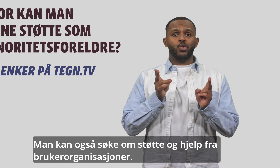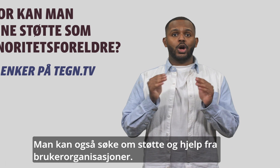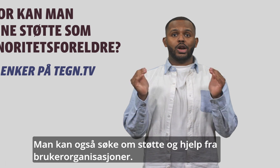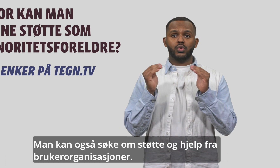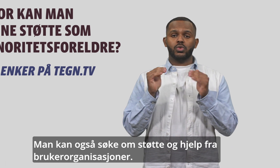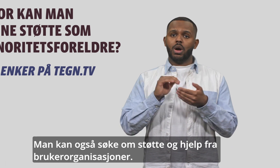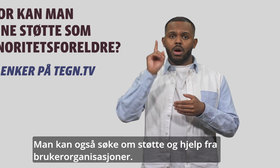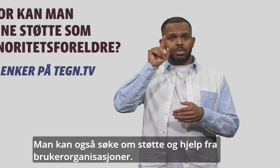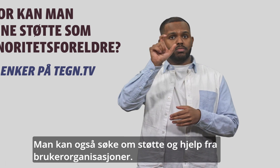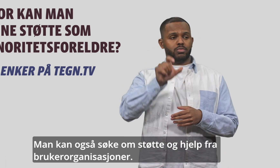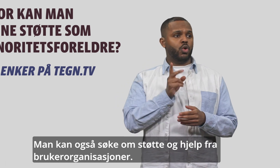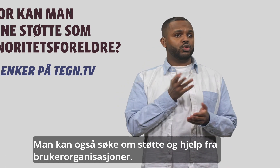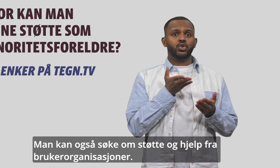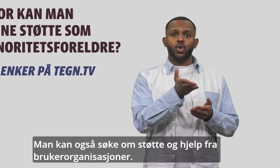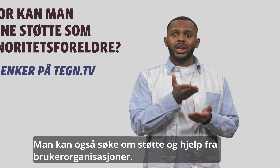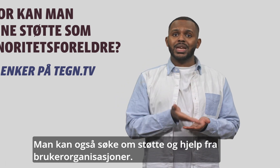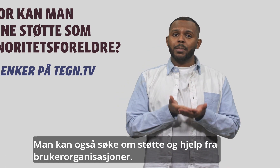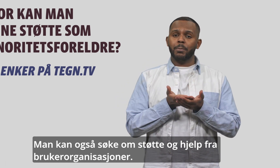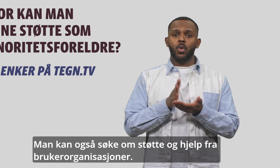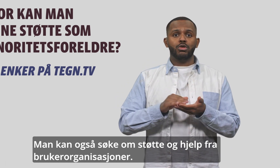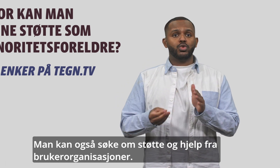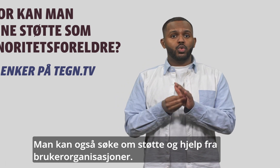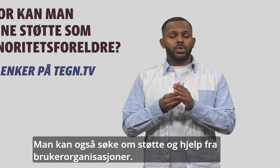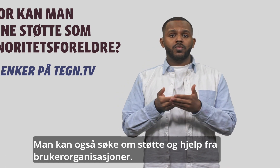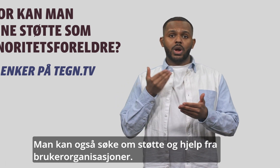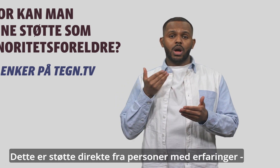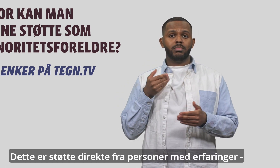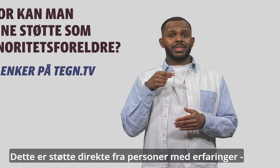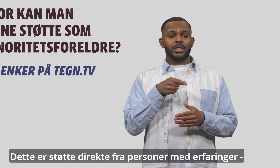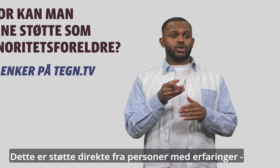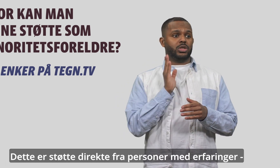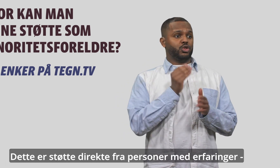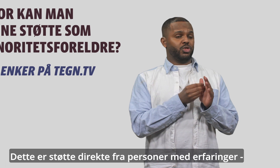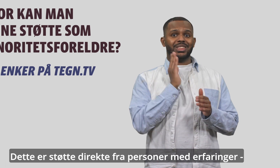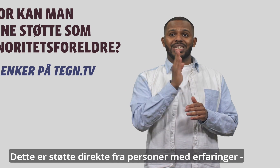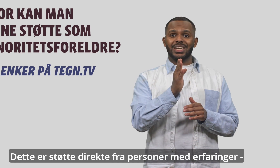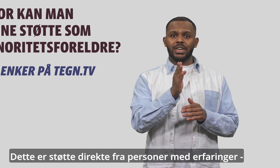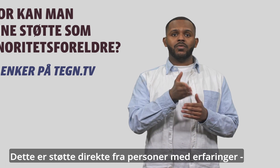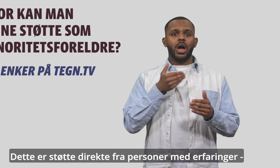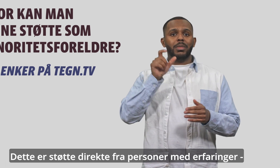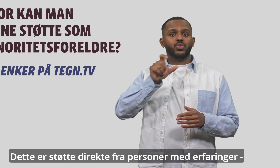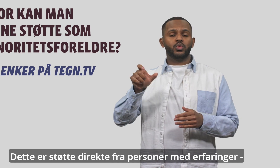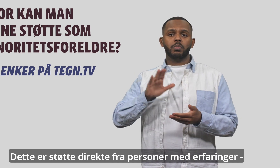Man kan også søke støtte og hjelp fra brukerorganisasjoner. 14. Dette er støtte direkte fra personer med erfaring